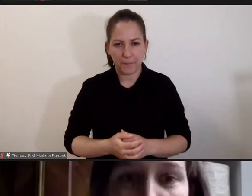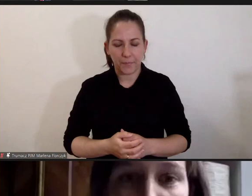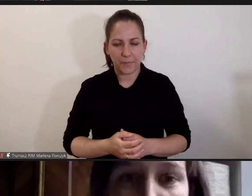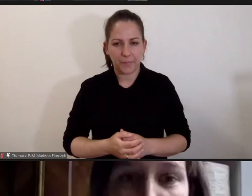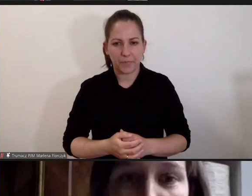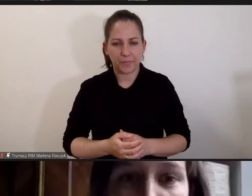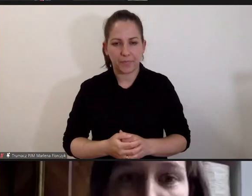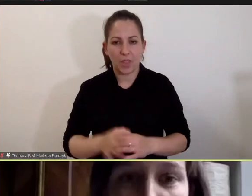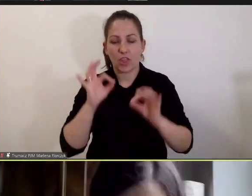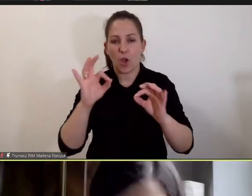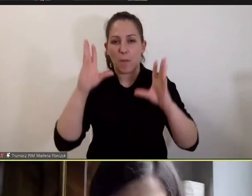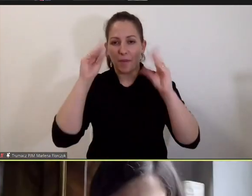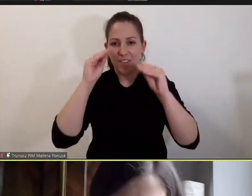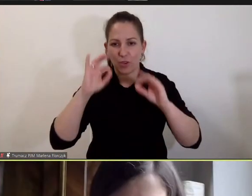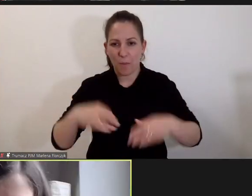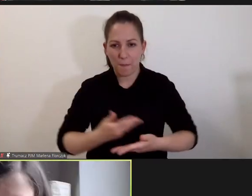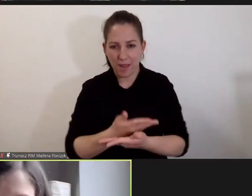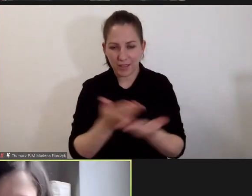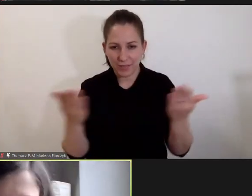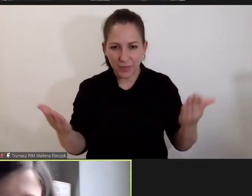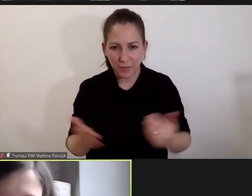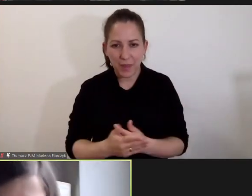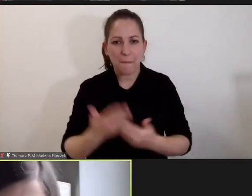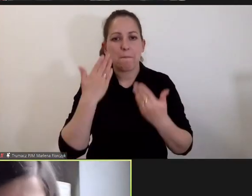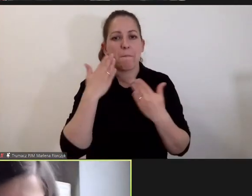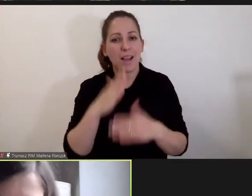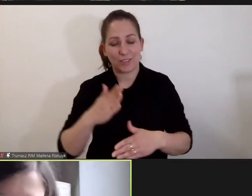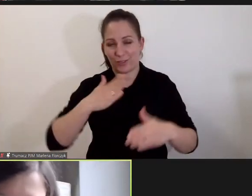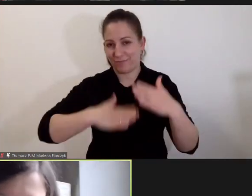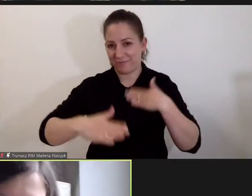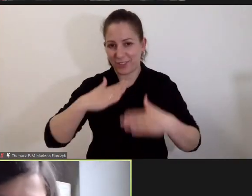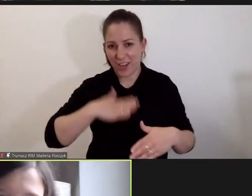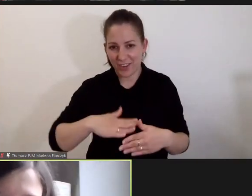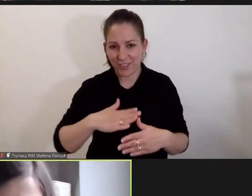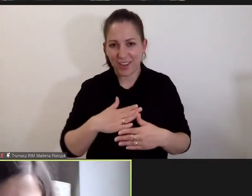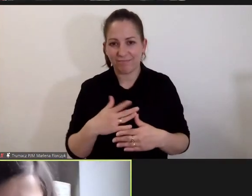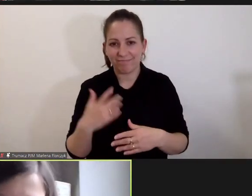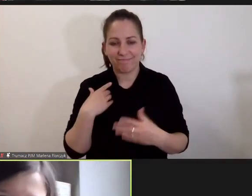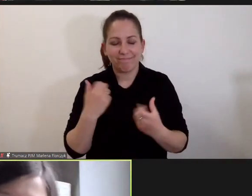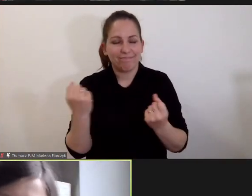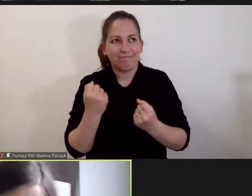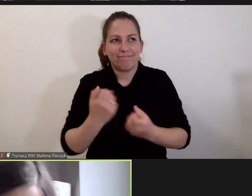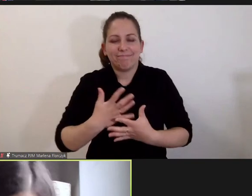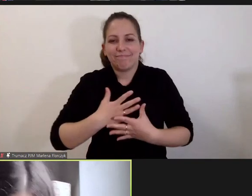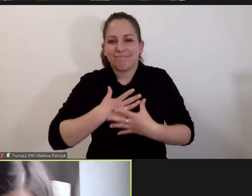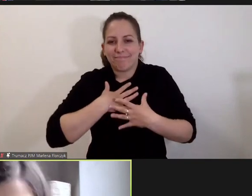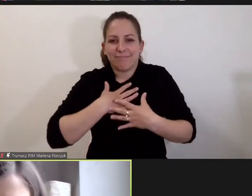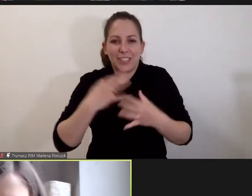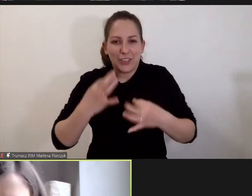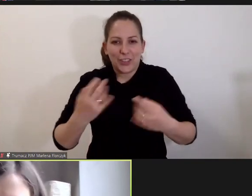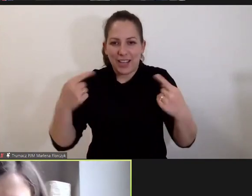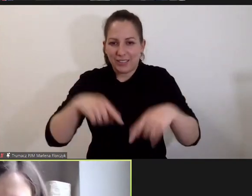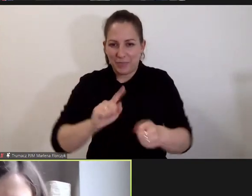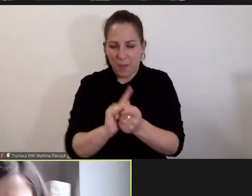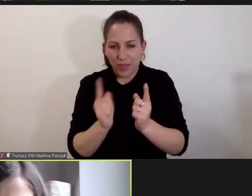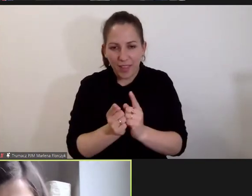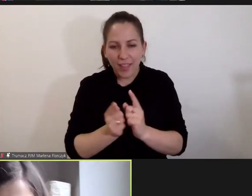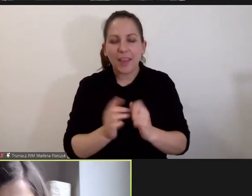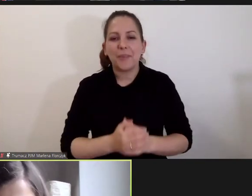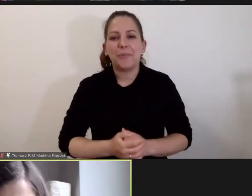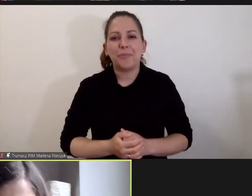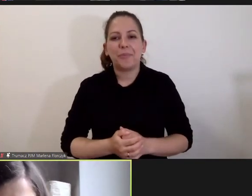Dobry wieczór Państwu. Bardzo się cieszę. Jestem zaszczycona, że mogę wziąć udział w dzisiejszym spotkaniu